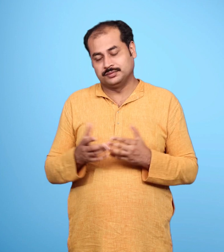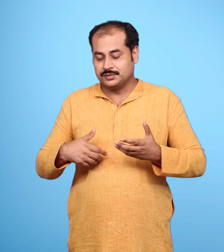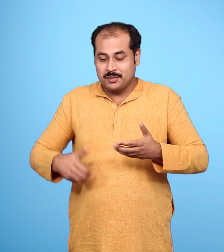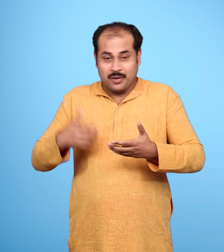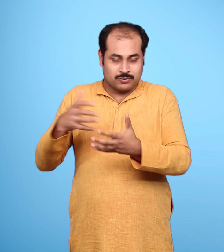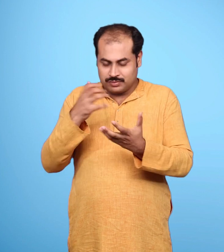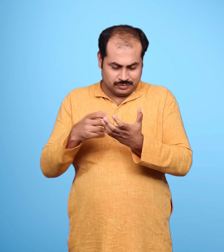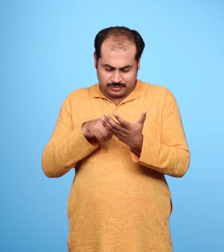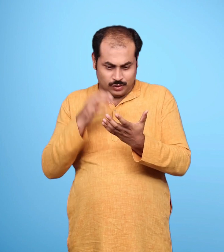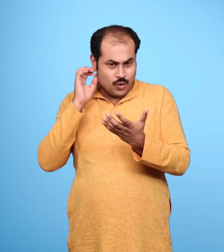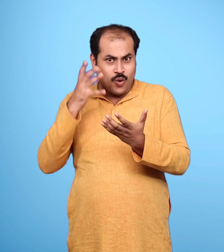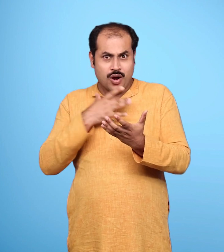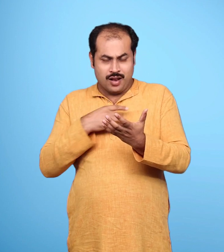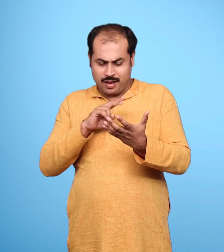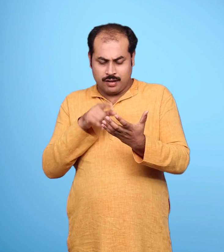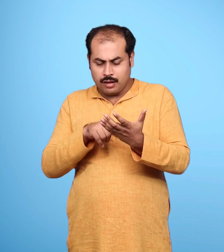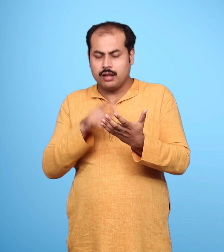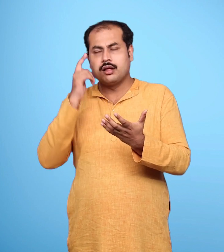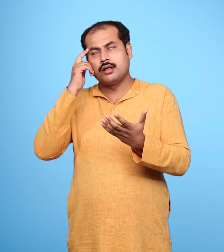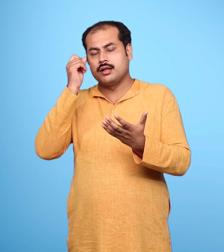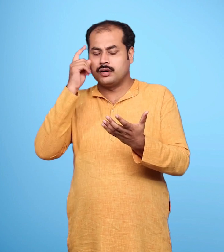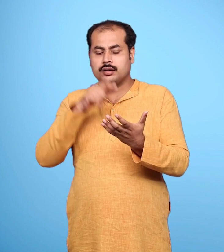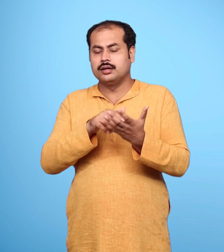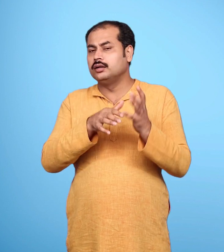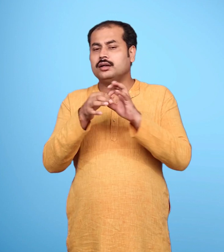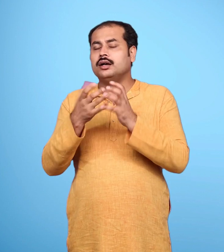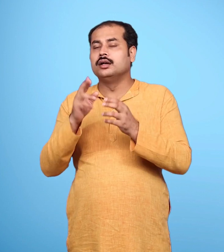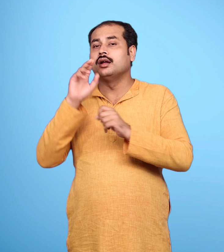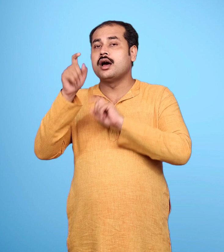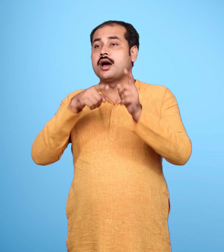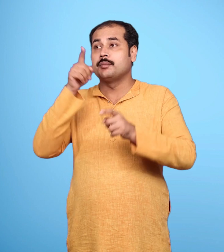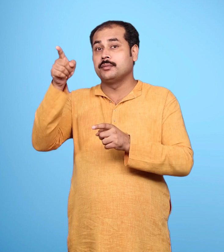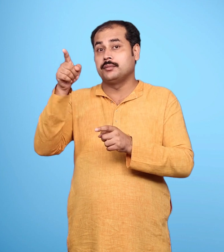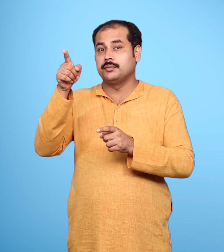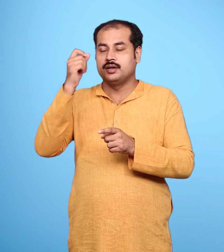उन्हें आशा थी कि वानरों के पास ये आभूशन देखकर राम समझ जाएंगे